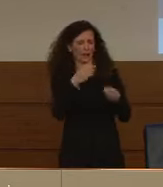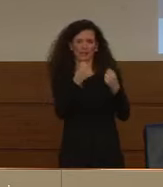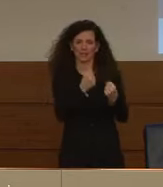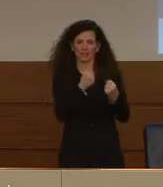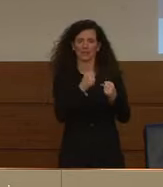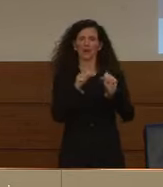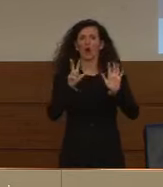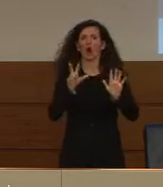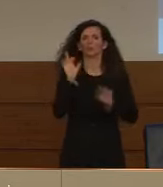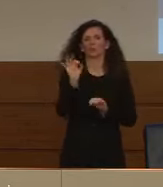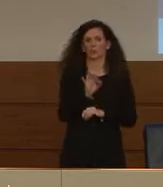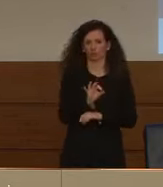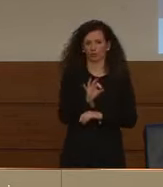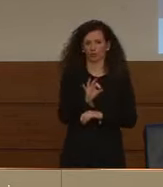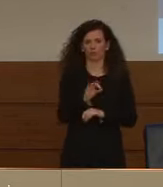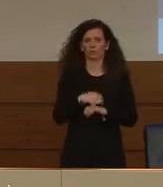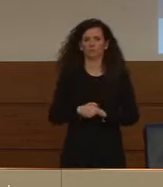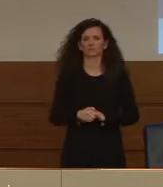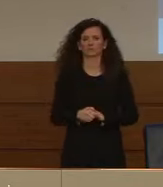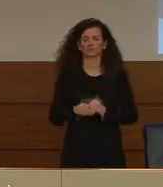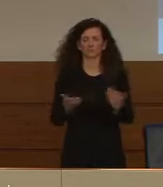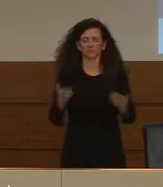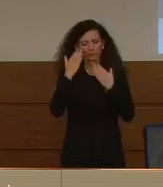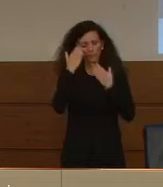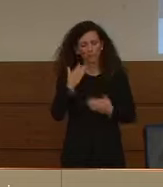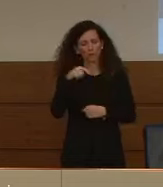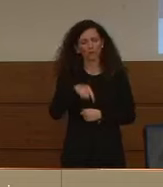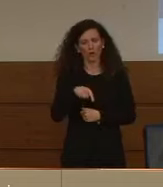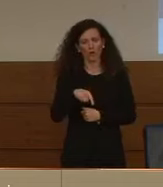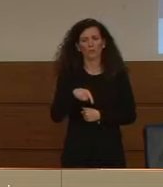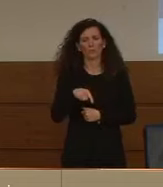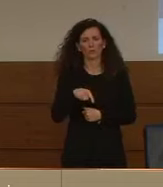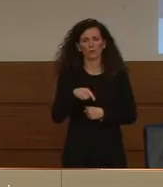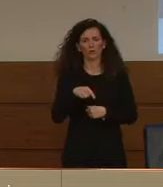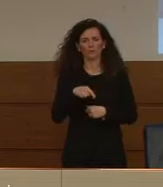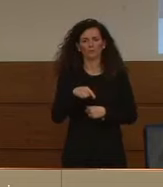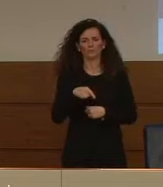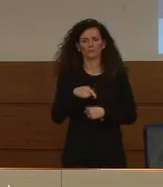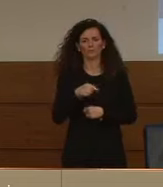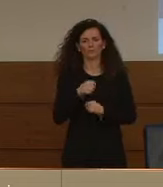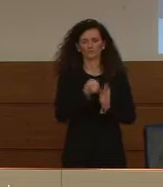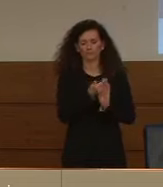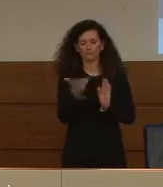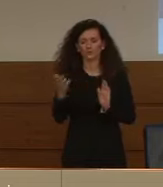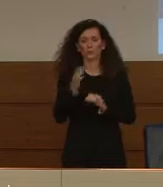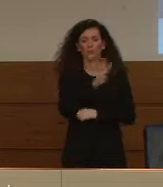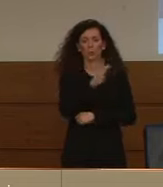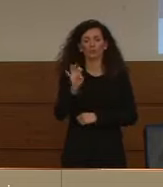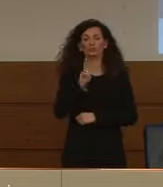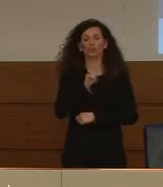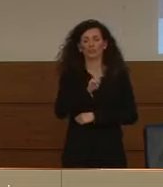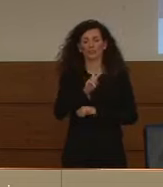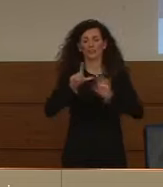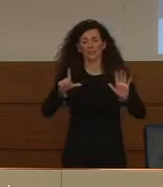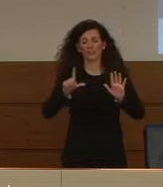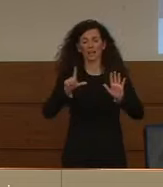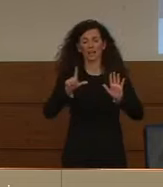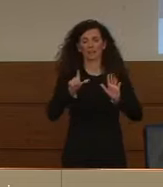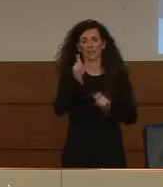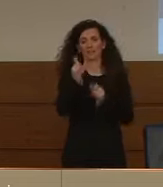'8% del totale. Purtroppo oggi registriamo 427 nuovi deceduti.